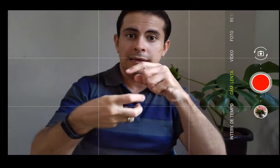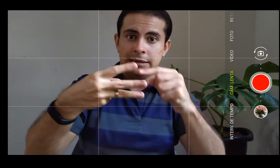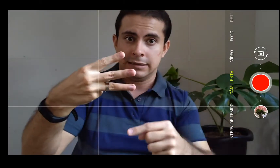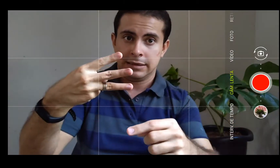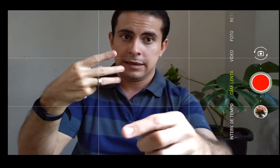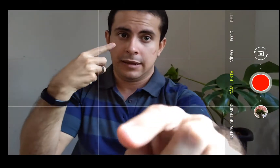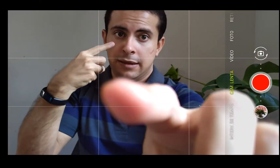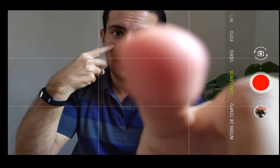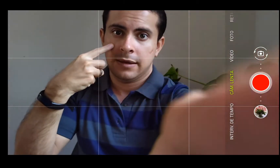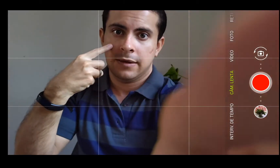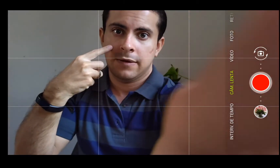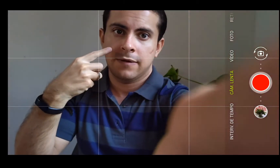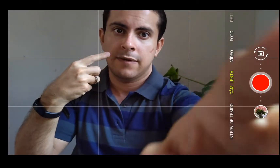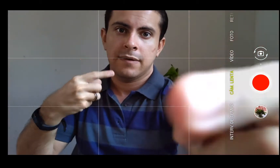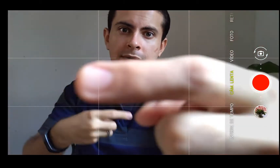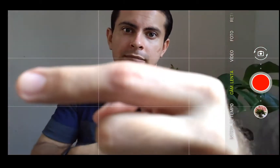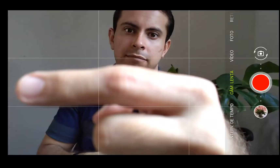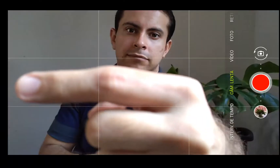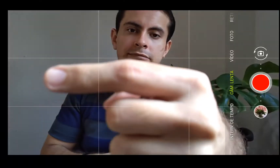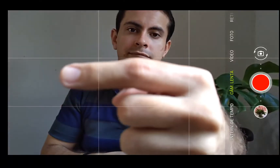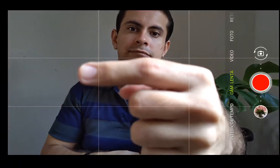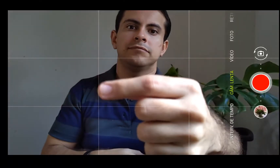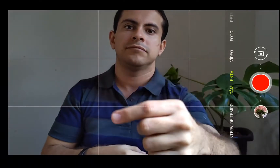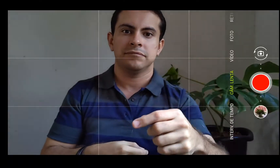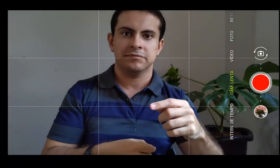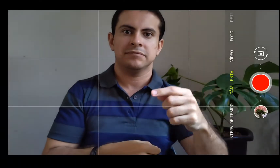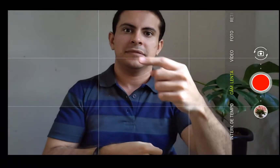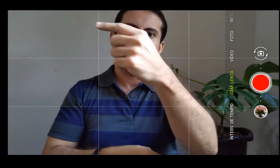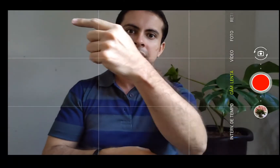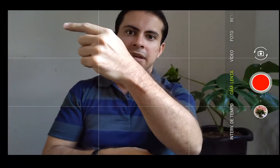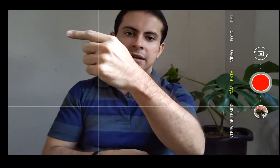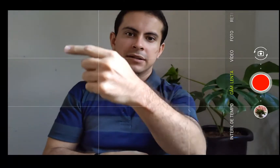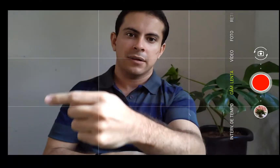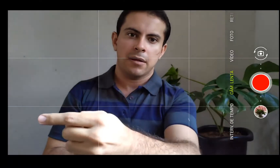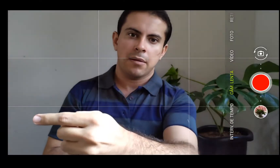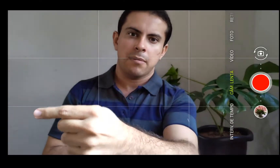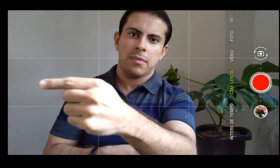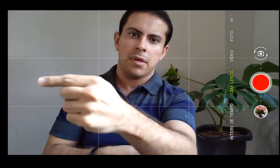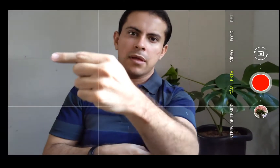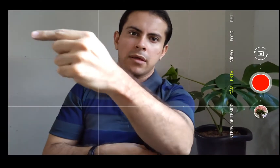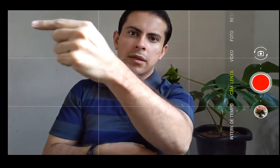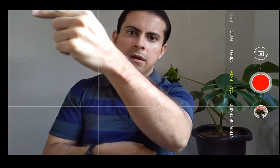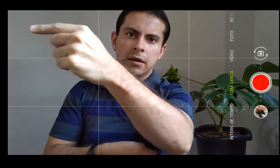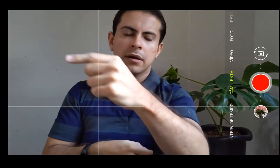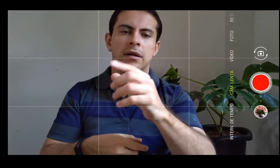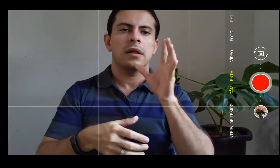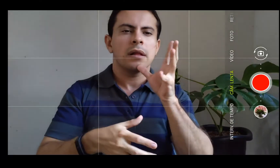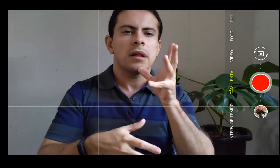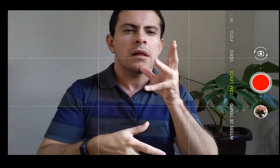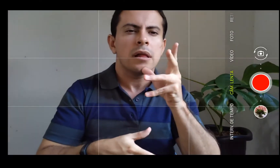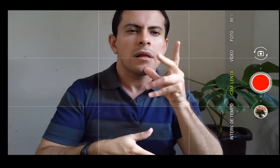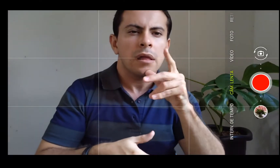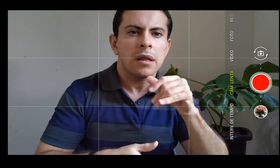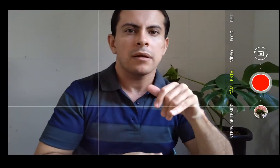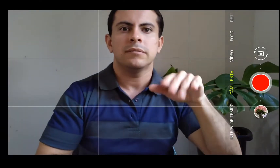Primeiro, 120fps em Full HD. Também Full HD 240fps. E em apenas HD,